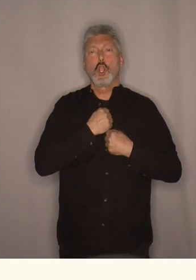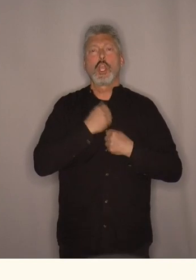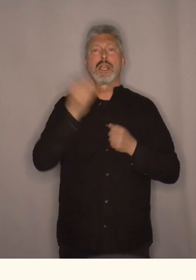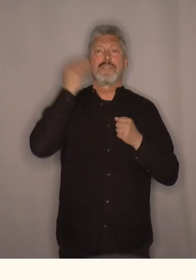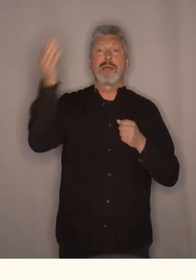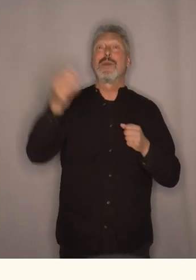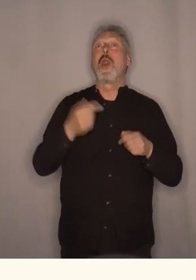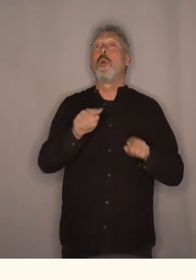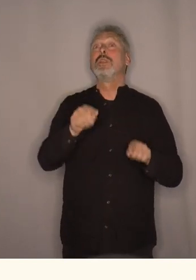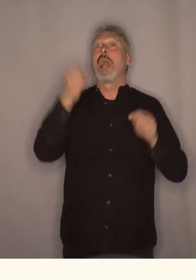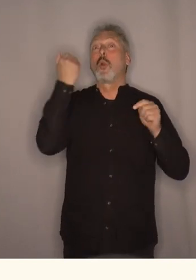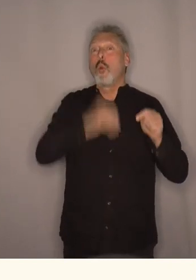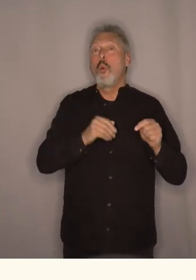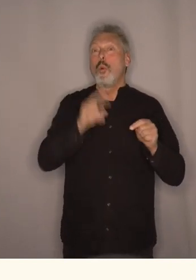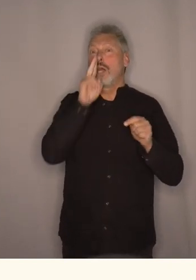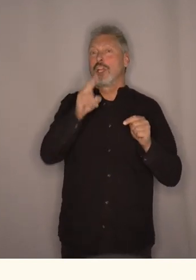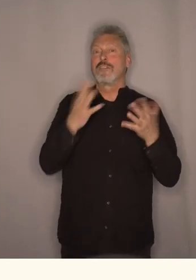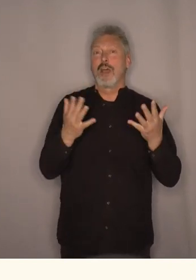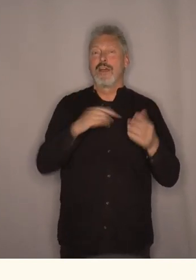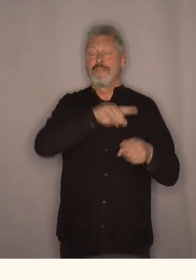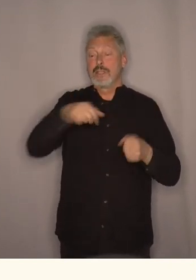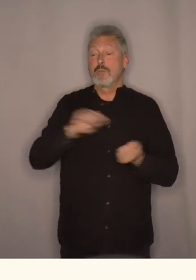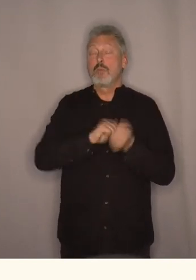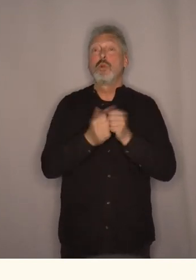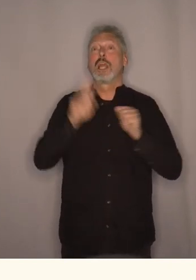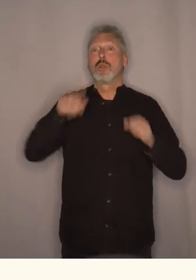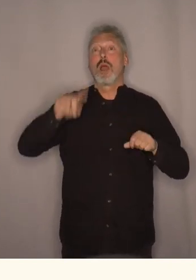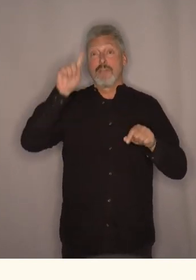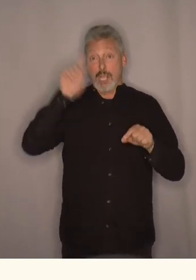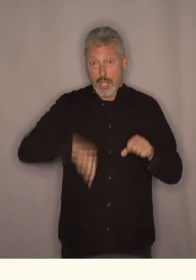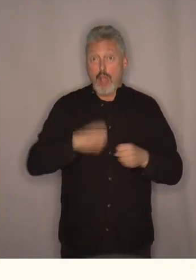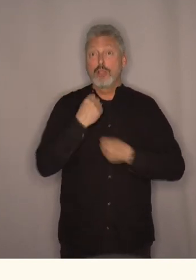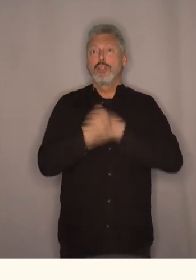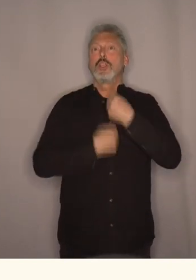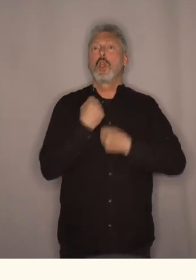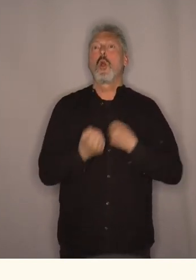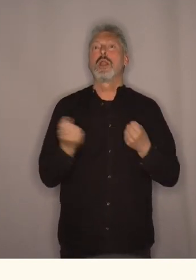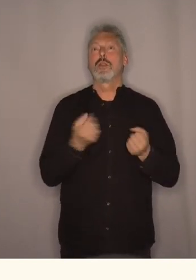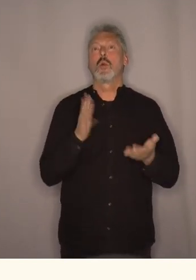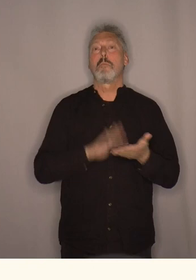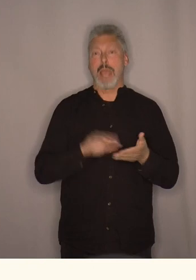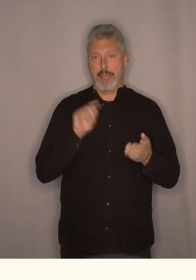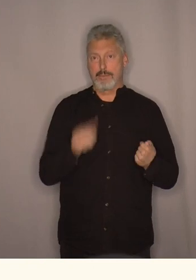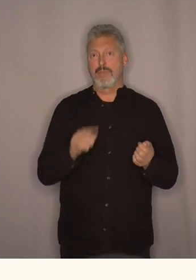Og den gode nyheten er at vi som er politikere her i Norge, vi kan faktisk gjøre noe med dette.